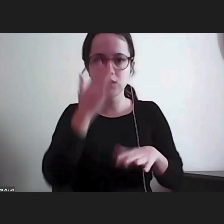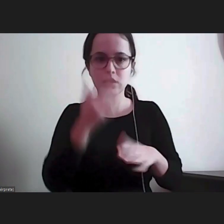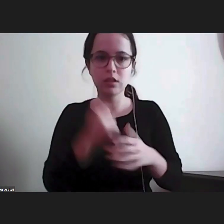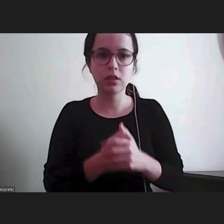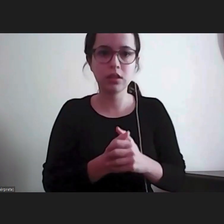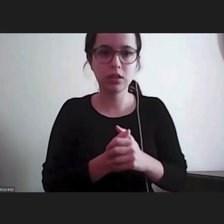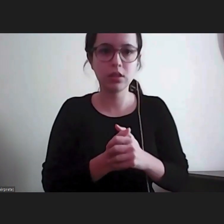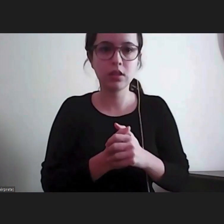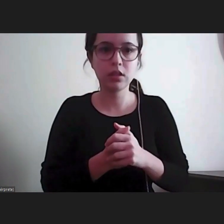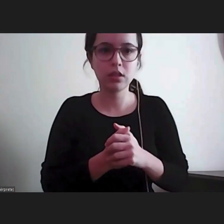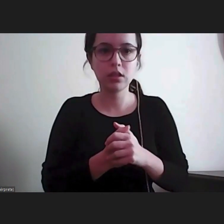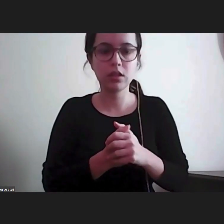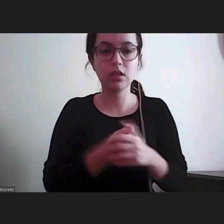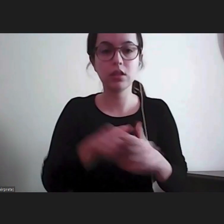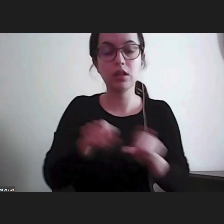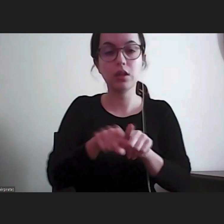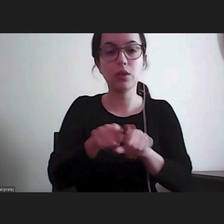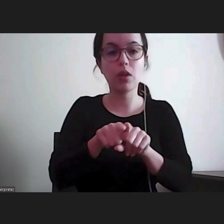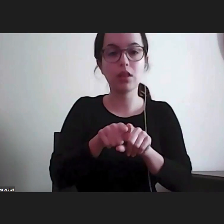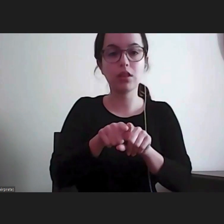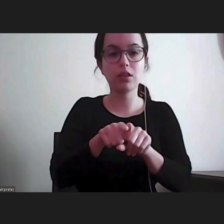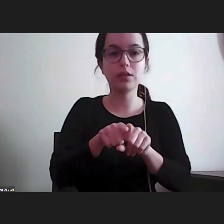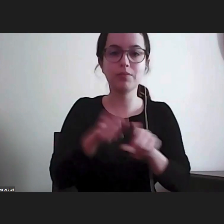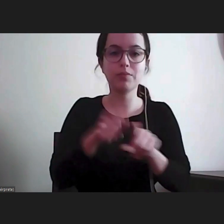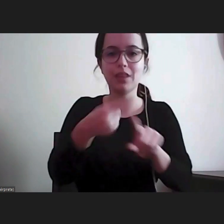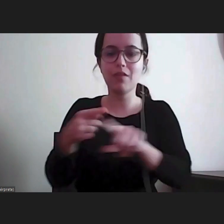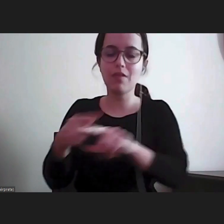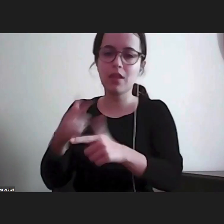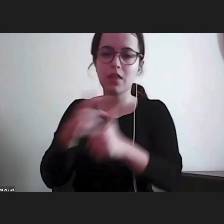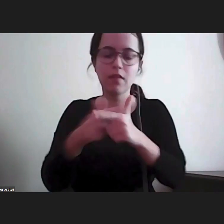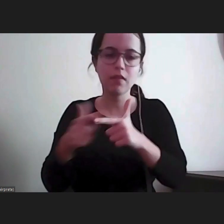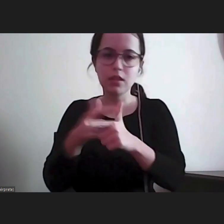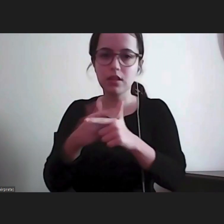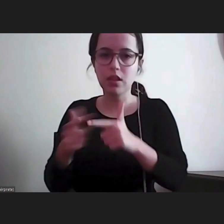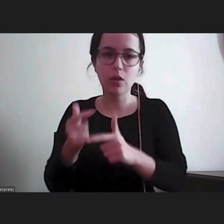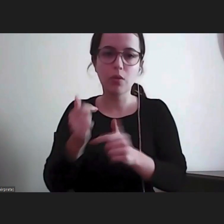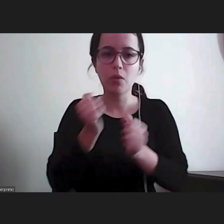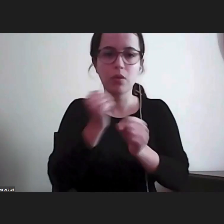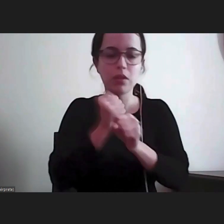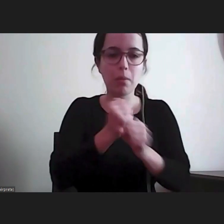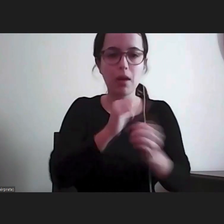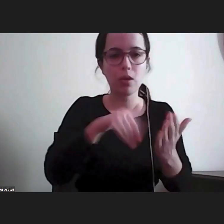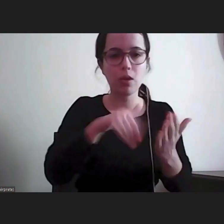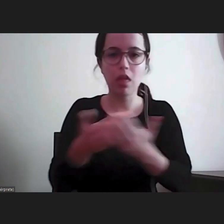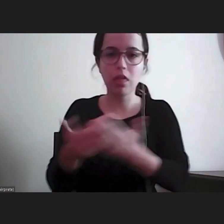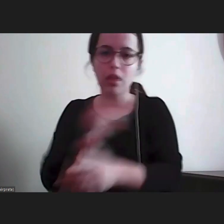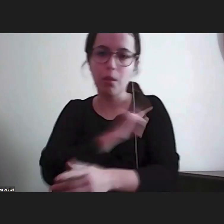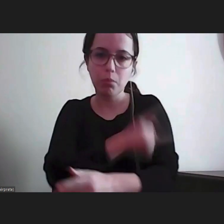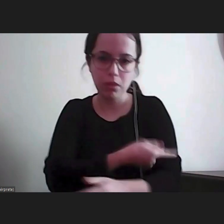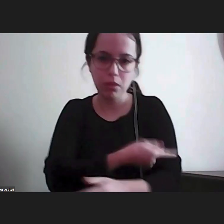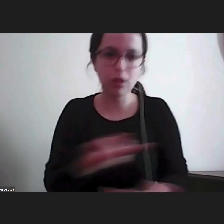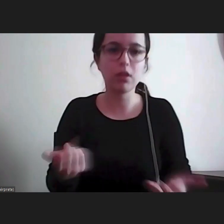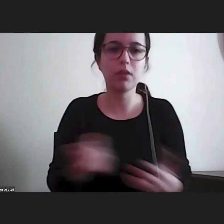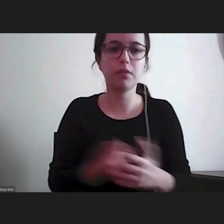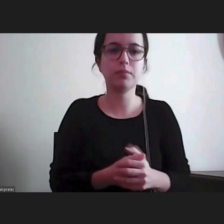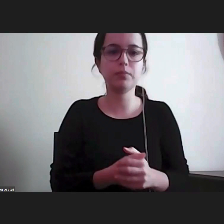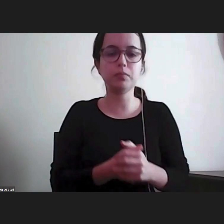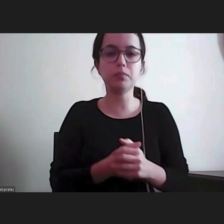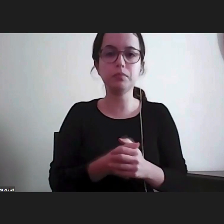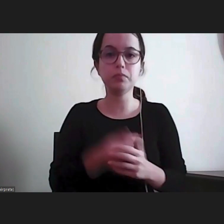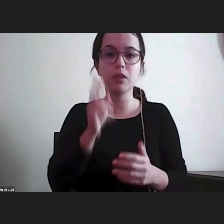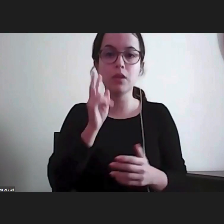Na divisão do que sejam os poderes, enfim, na divisão de poderes clássica do Estado, entre os poderes do Estado, vão encontrá-lo,